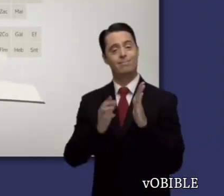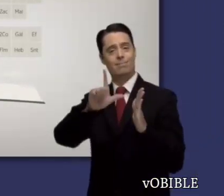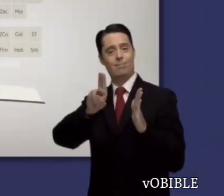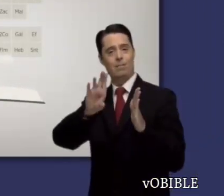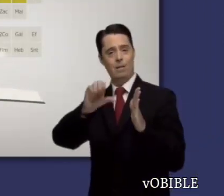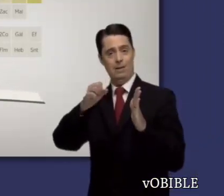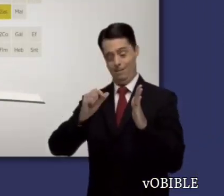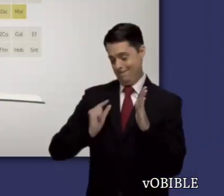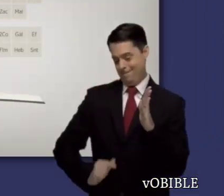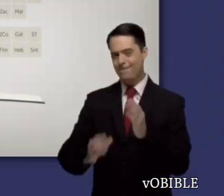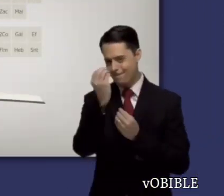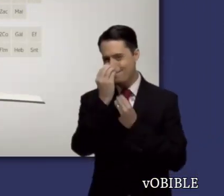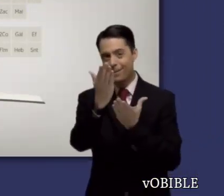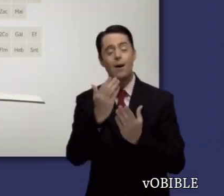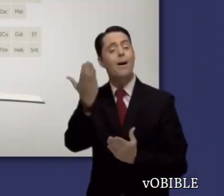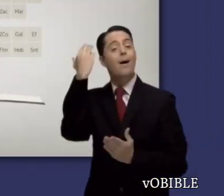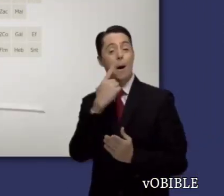Información sobre el Libro de Lucas